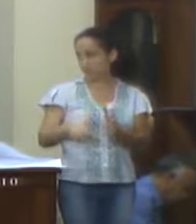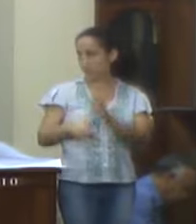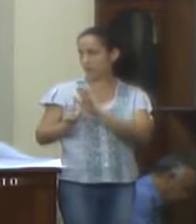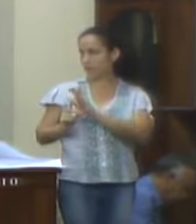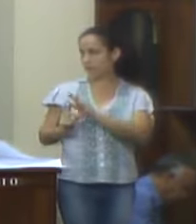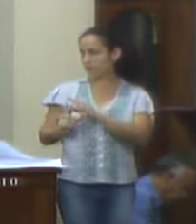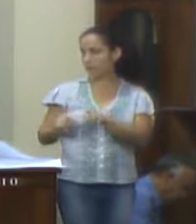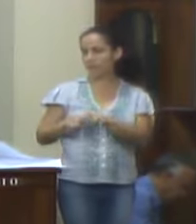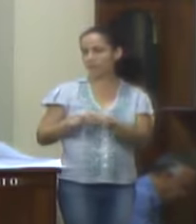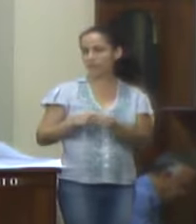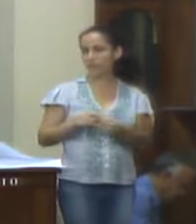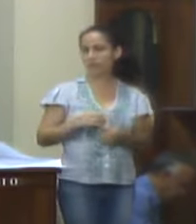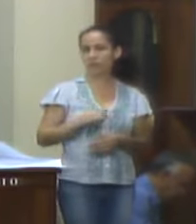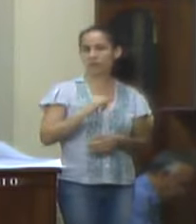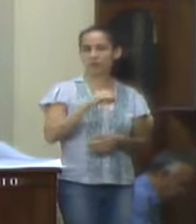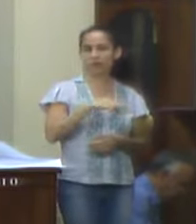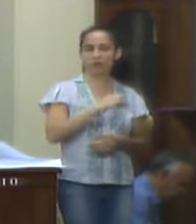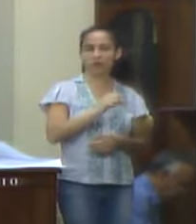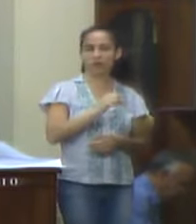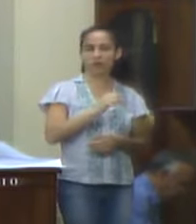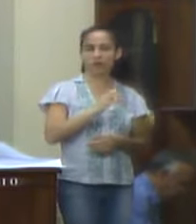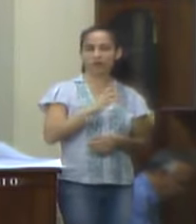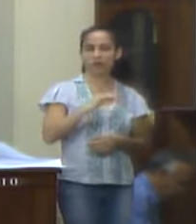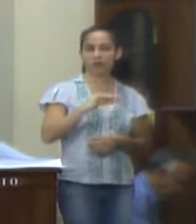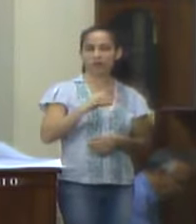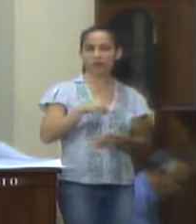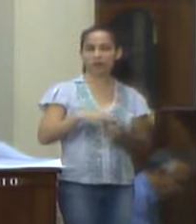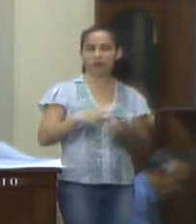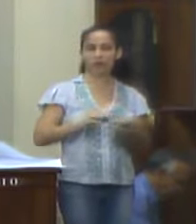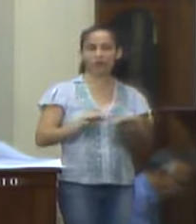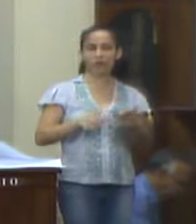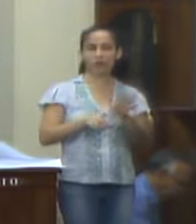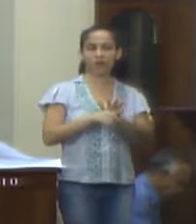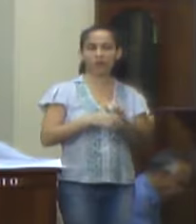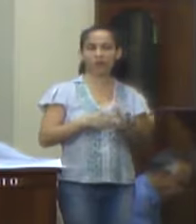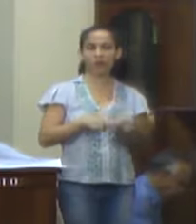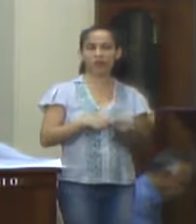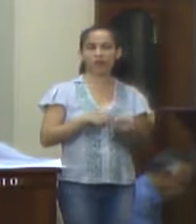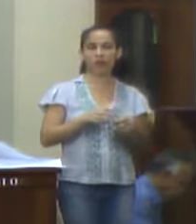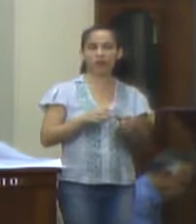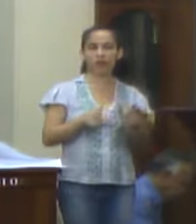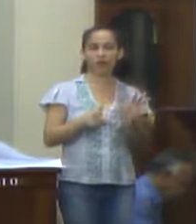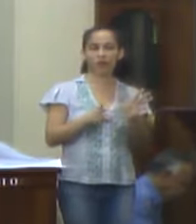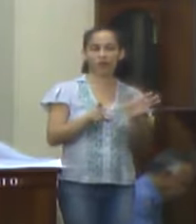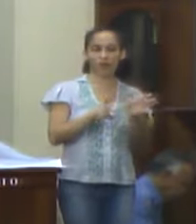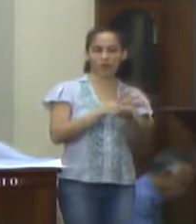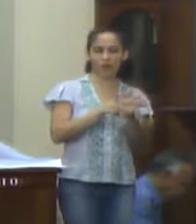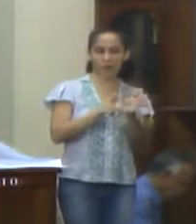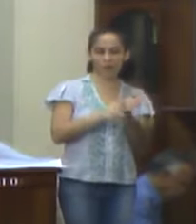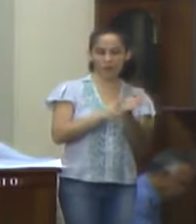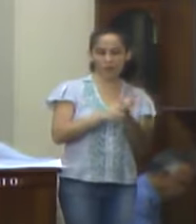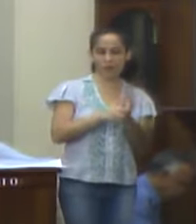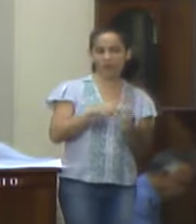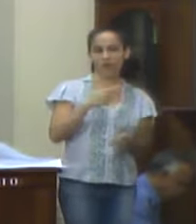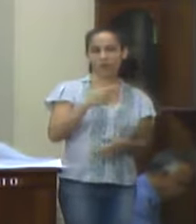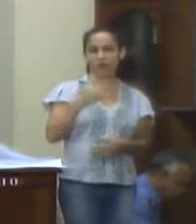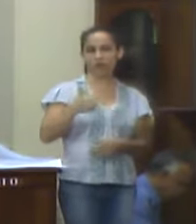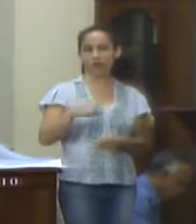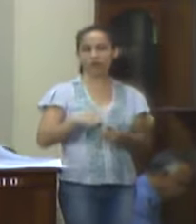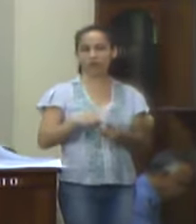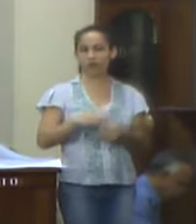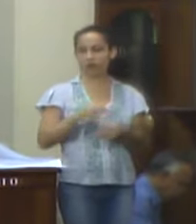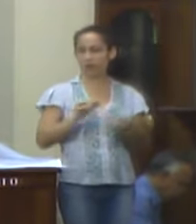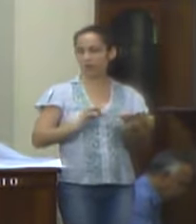Ficando inserido no programa de trabalho do presente projeto de lei orçamentária anual constante da página 21 barra 26 deste processo, seguinte item,